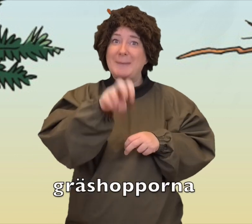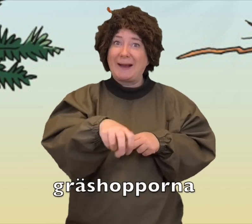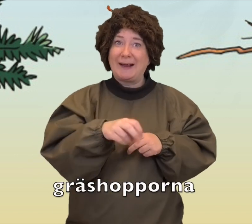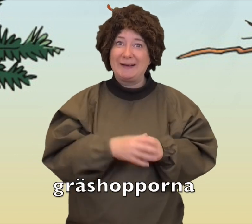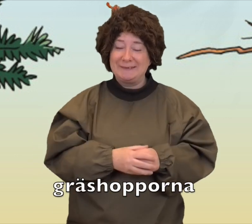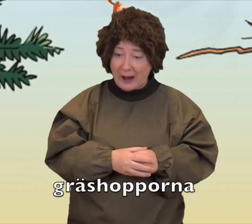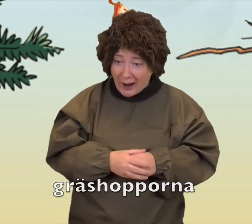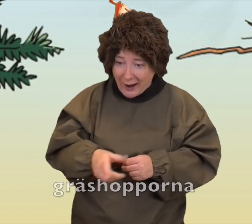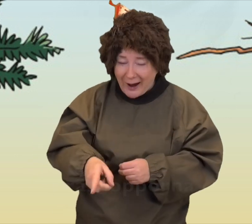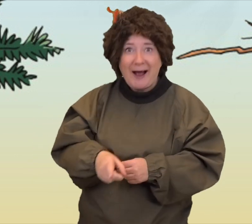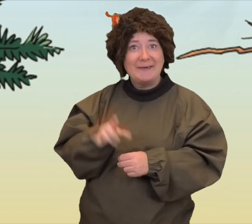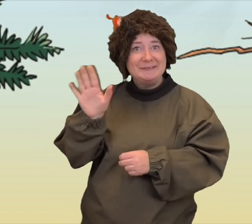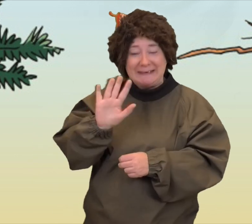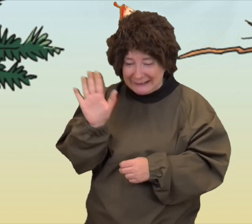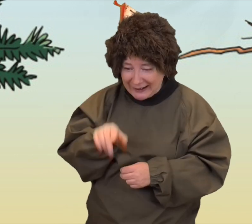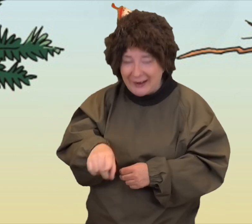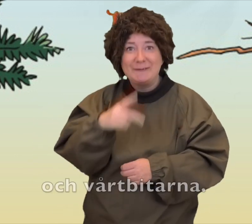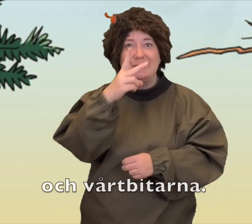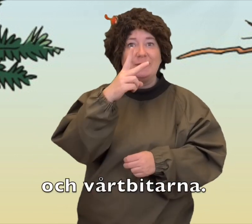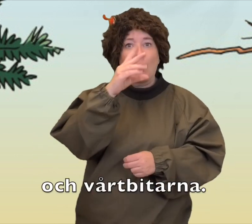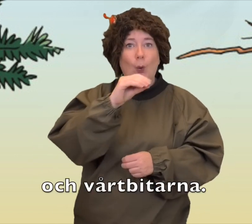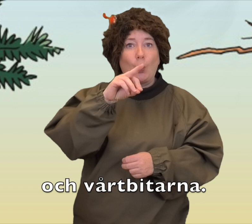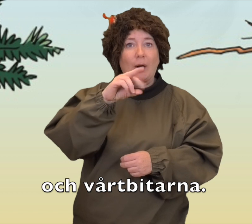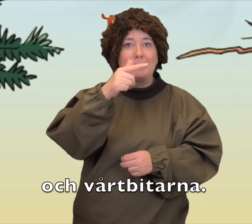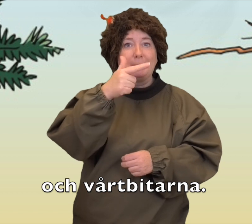och vårtbitarna.